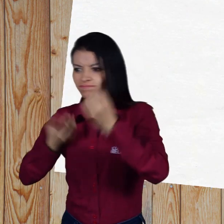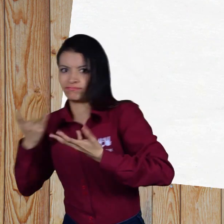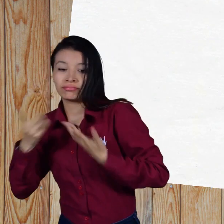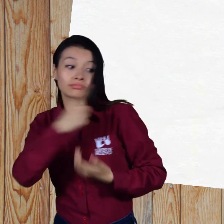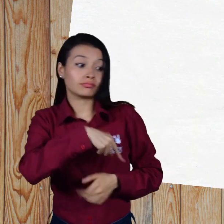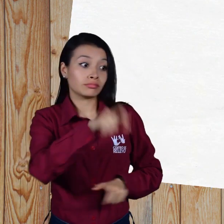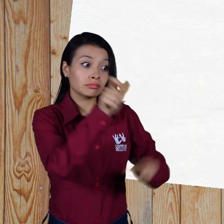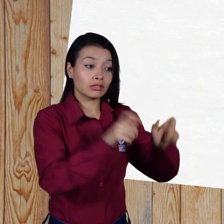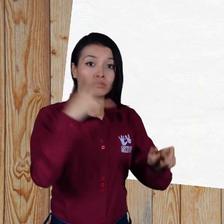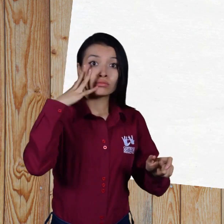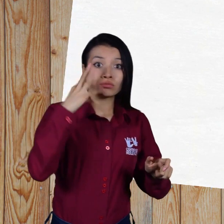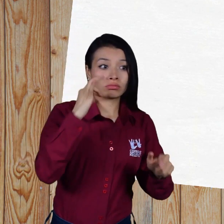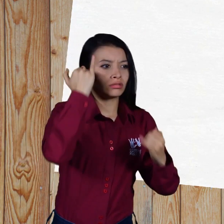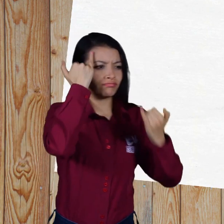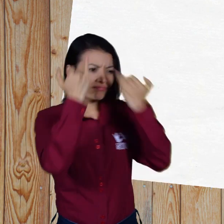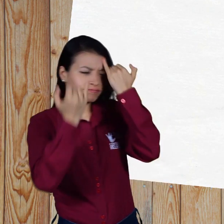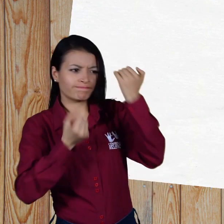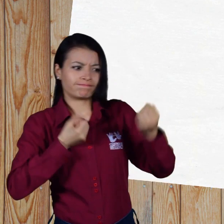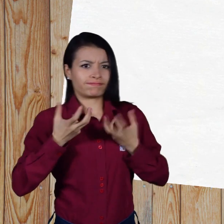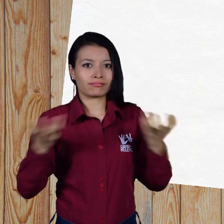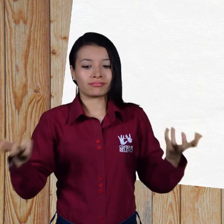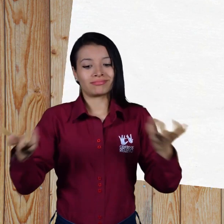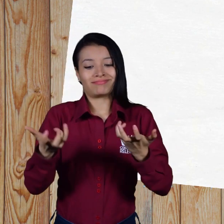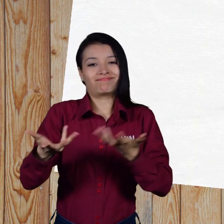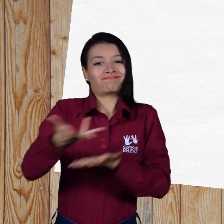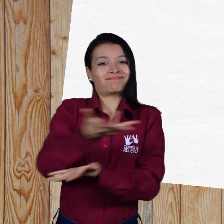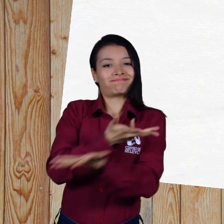Con centro de relevo uniendo mundos conectando ideas.